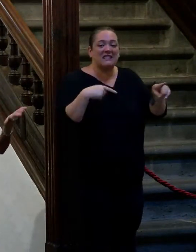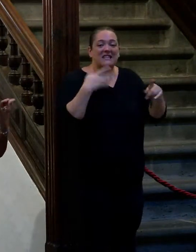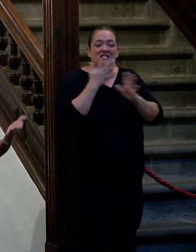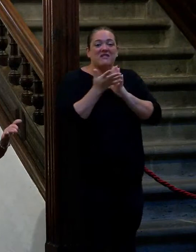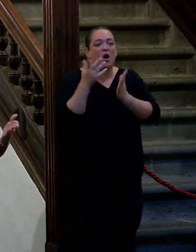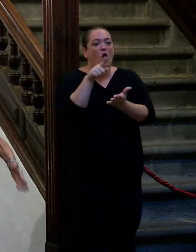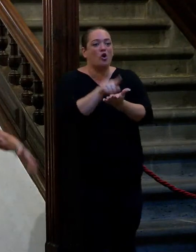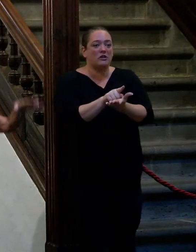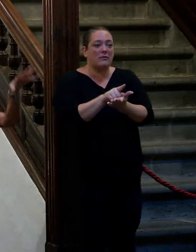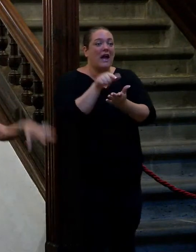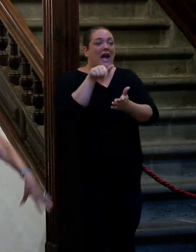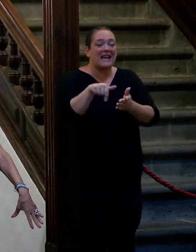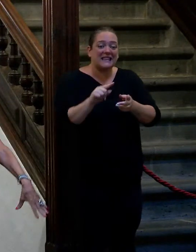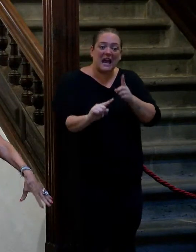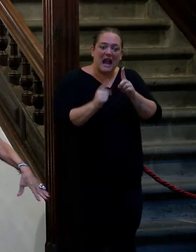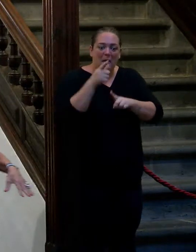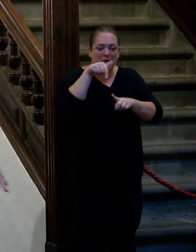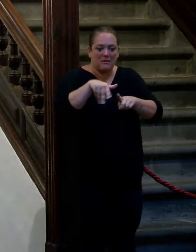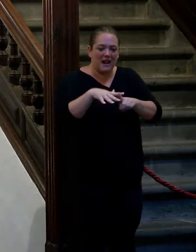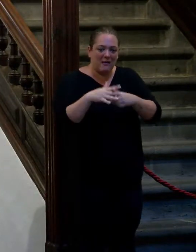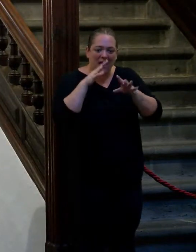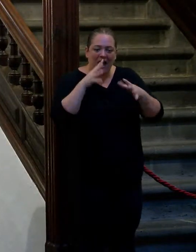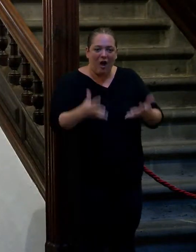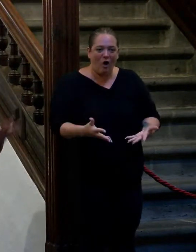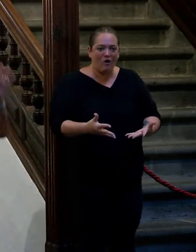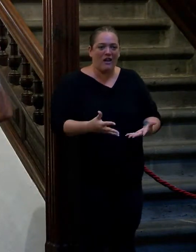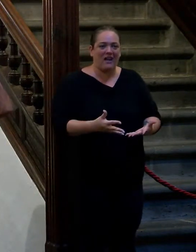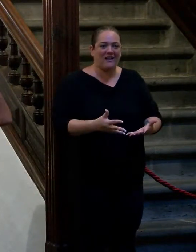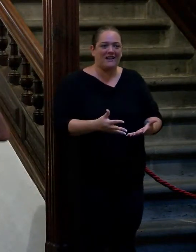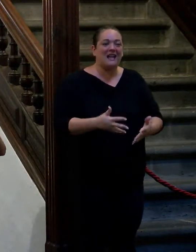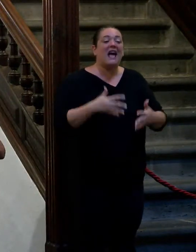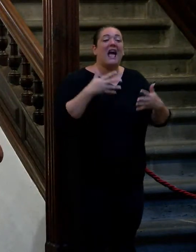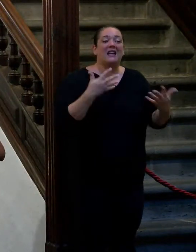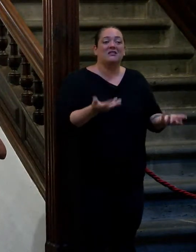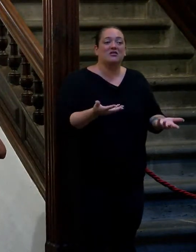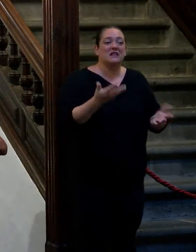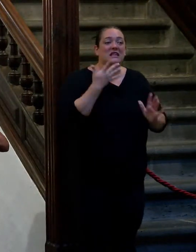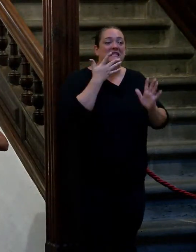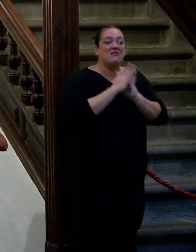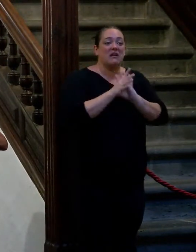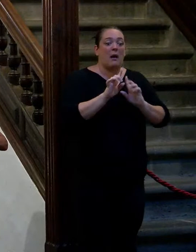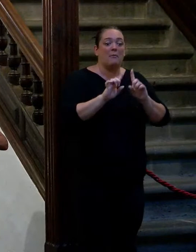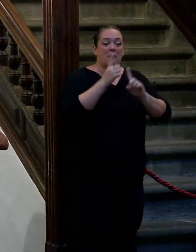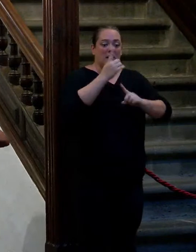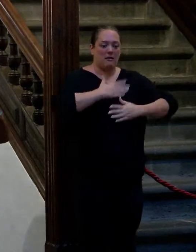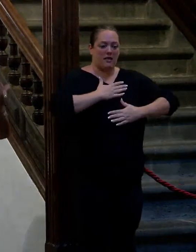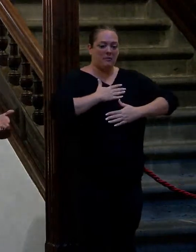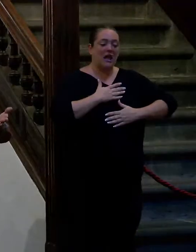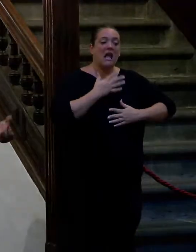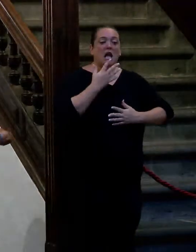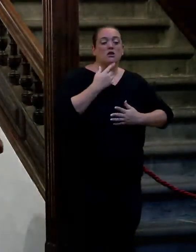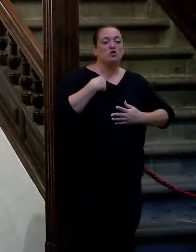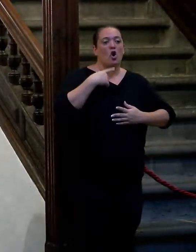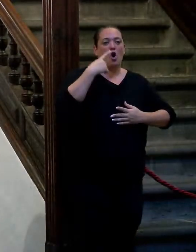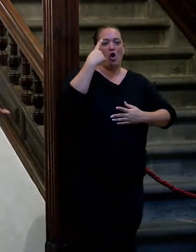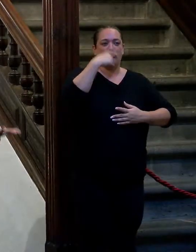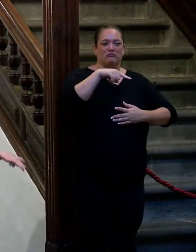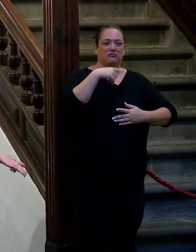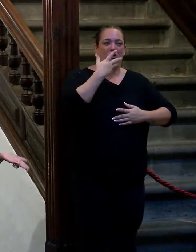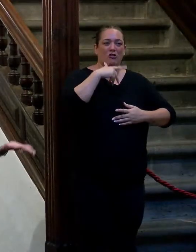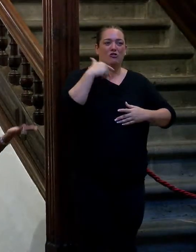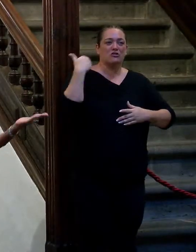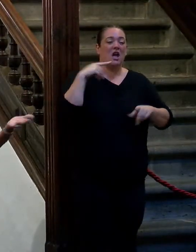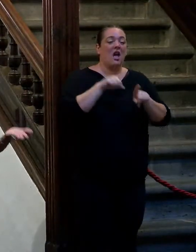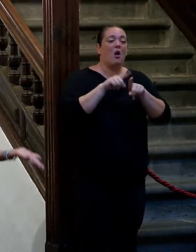y esta es la primera vez de esto que está sucediendo ahora y es la primera vez de mí porque todo lo que yo sé aquí es como si llevas